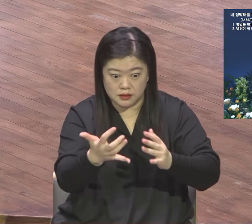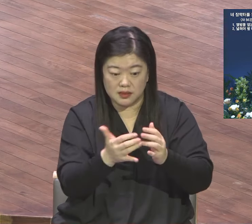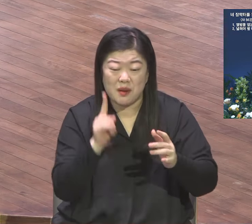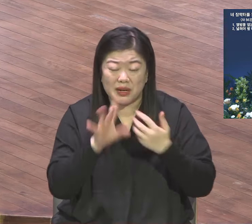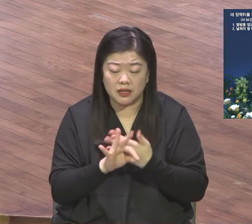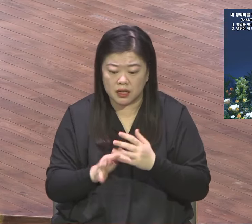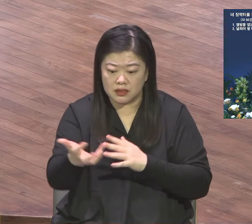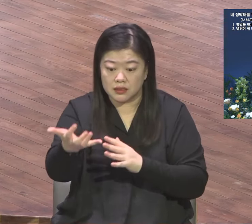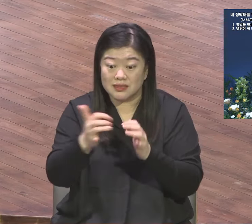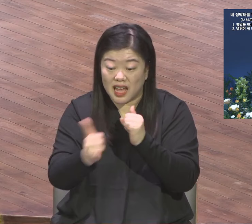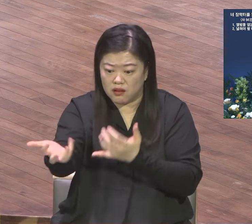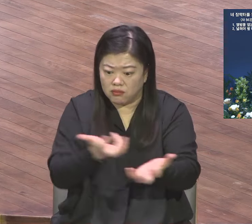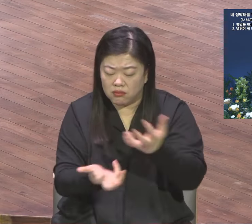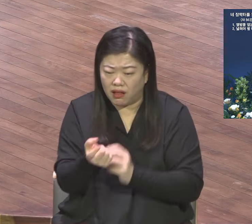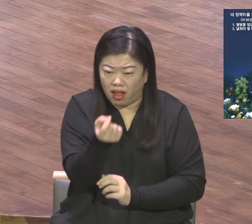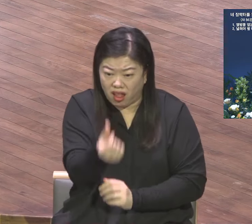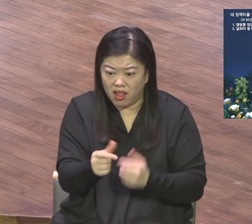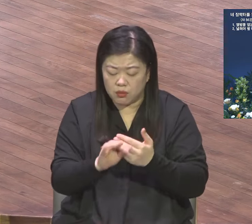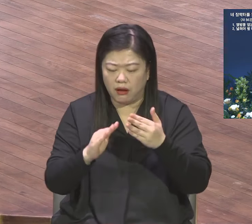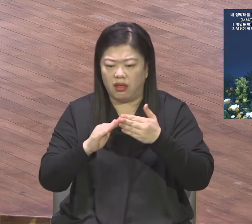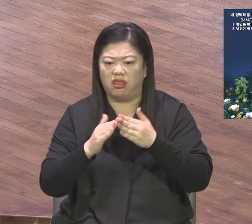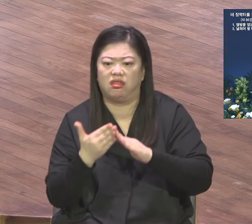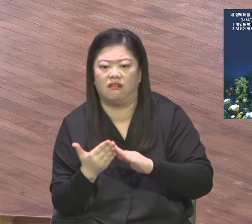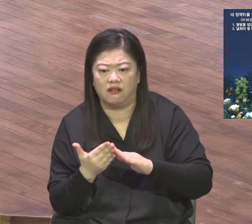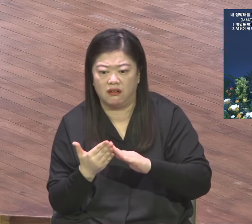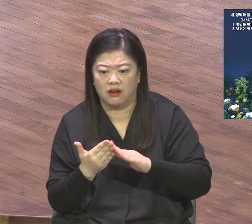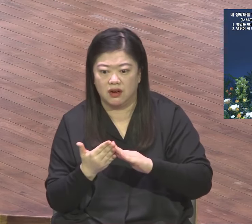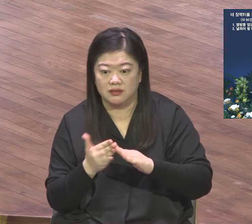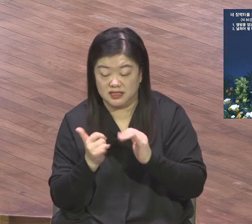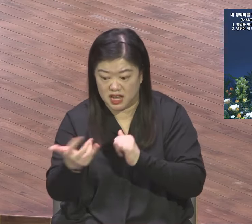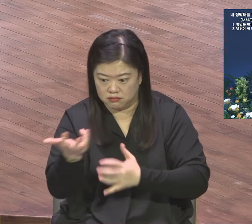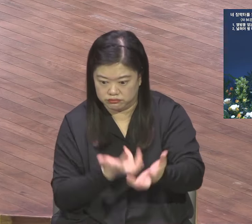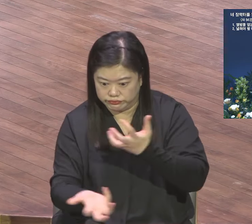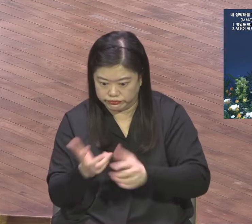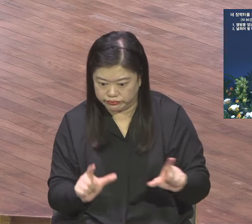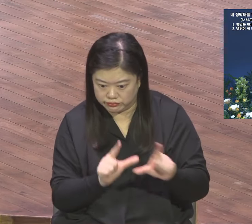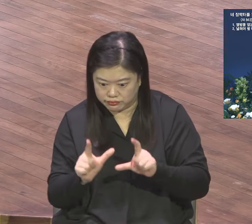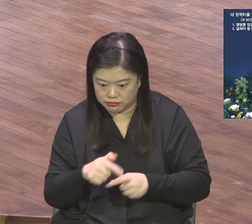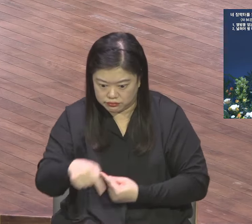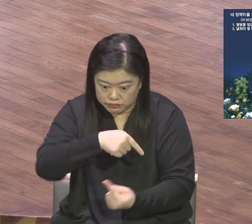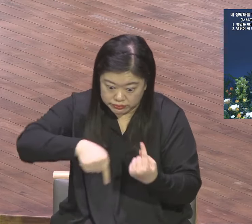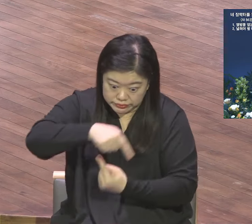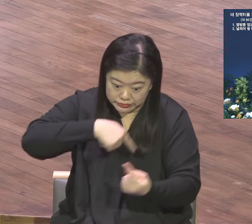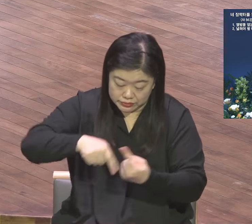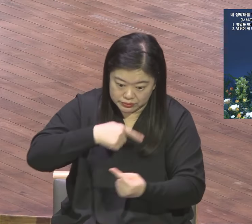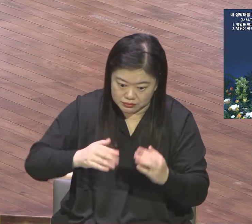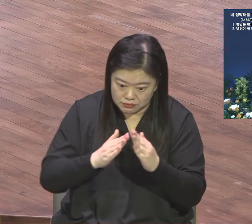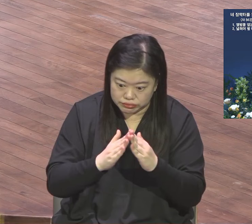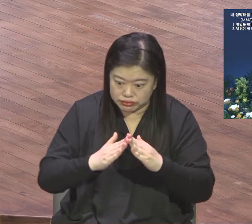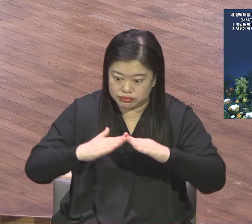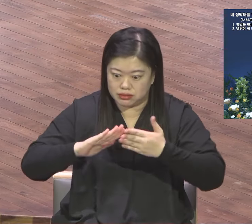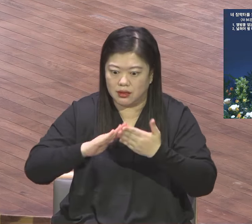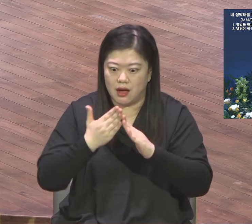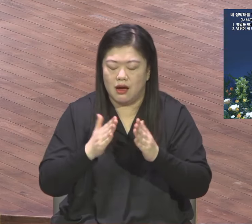있는 곳 복음 생명력으로 충만한 현장으로 변화되게 할 것이다 너희들 통해서